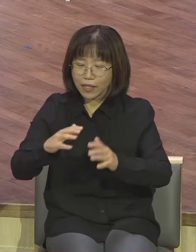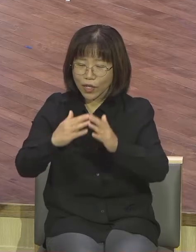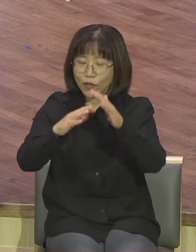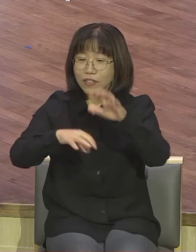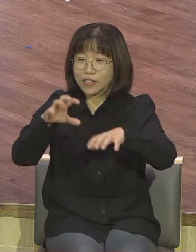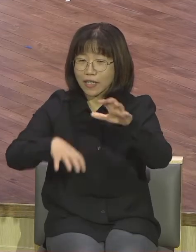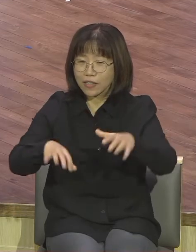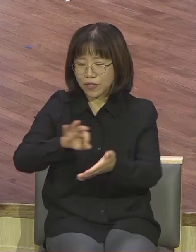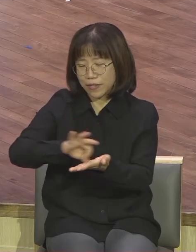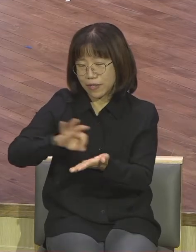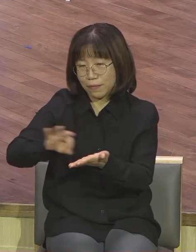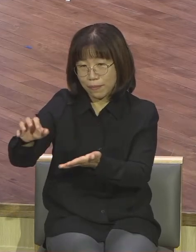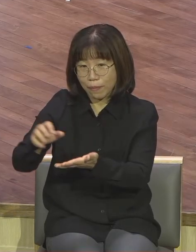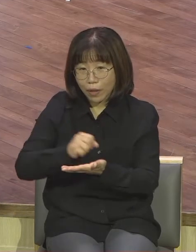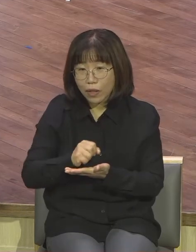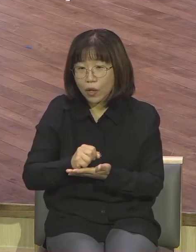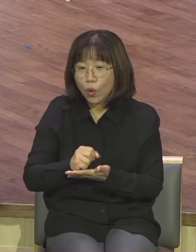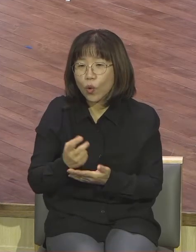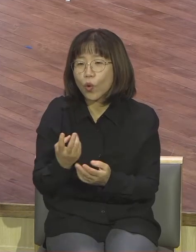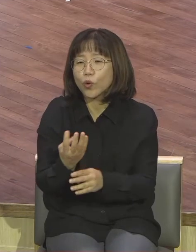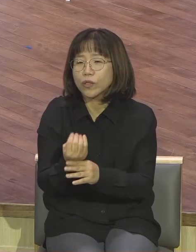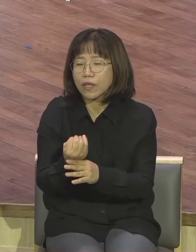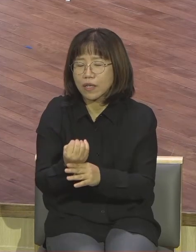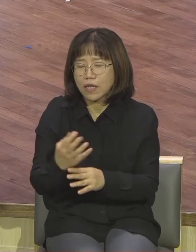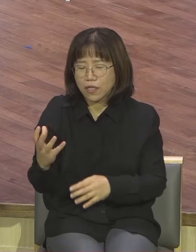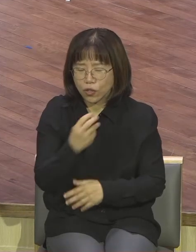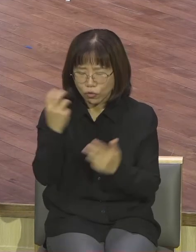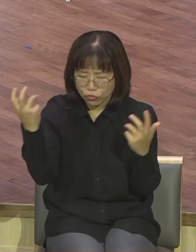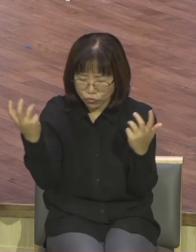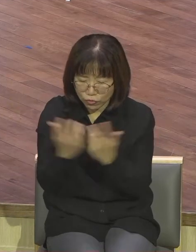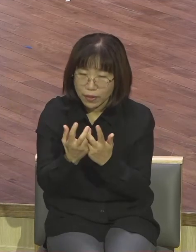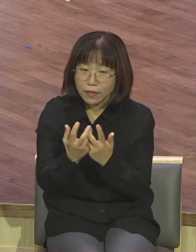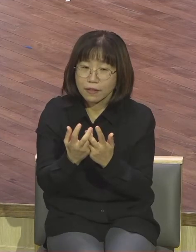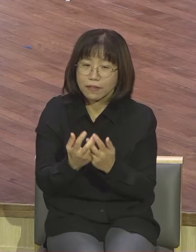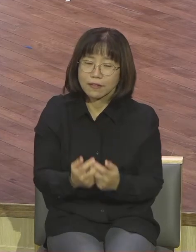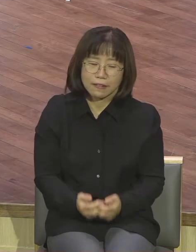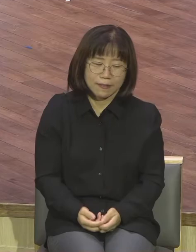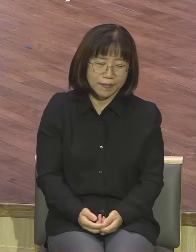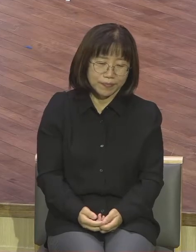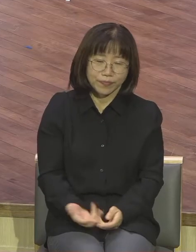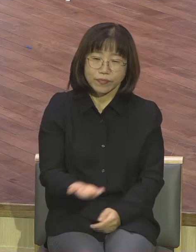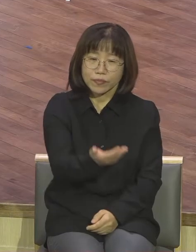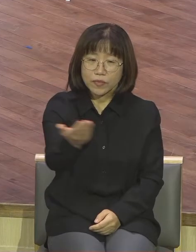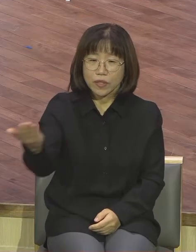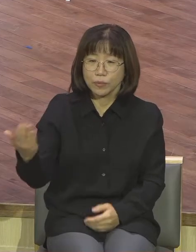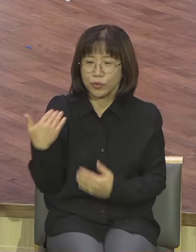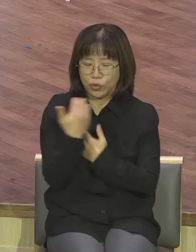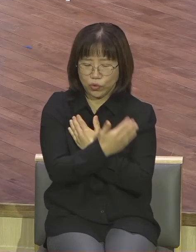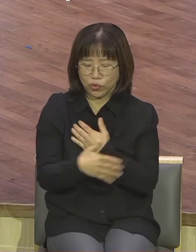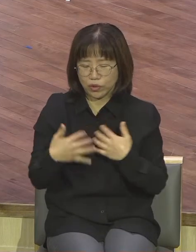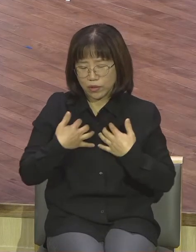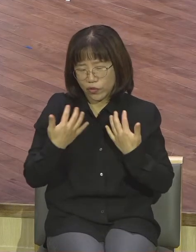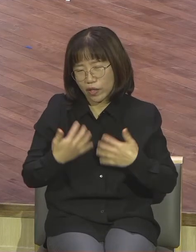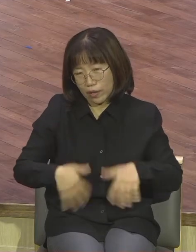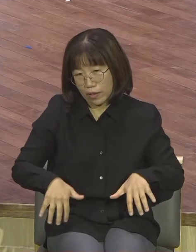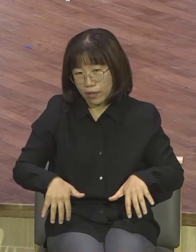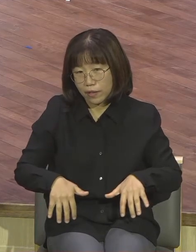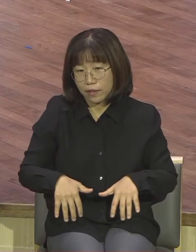쓰임받을 때 성령 충만했어요 우리는 연약한 육신을 가지고 있기 때문에 사단에게